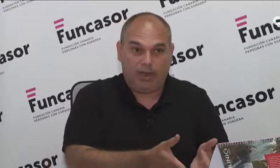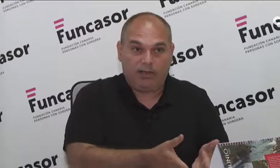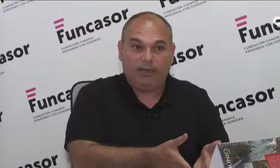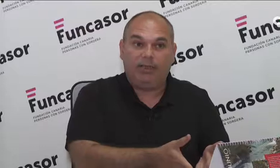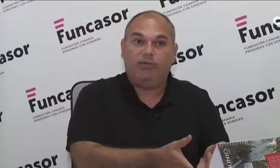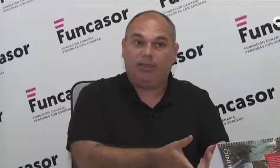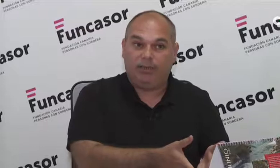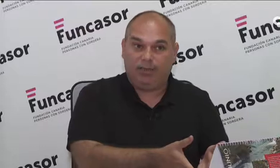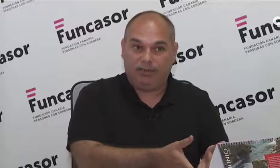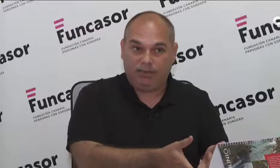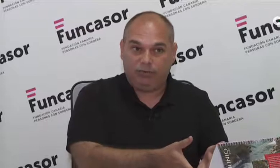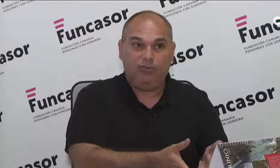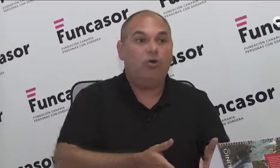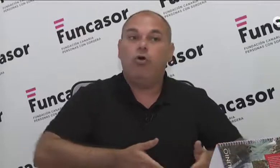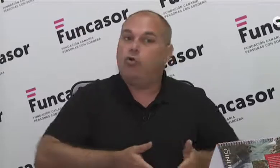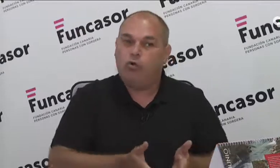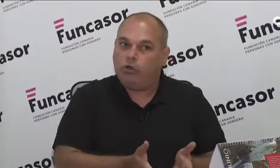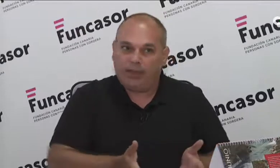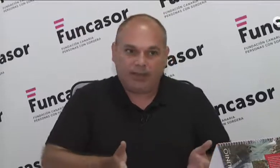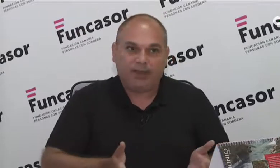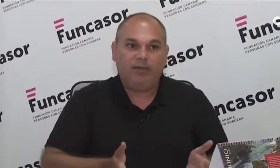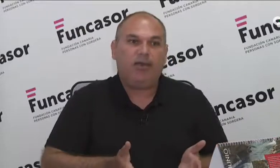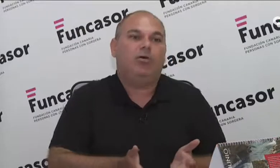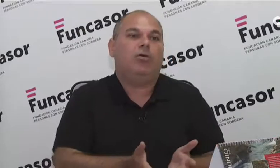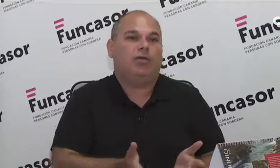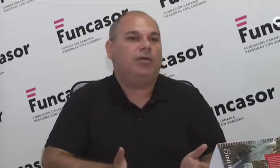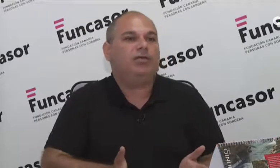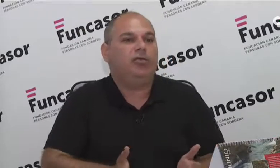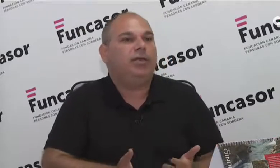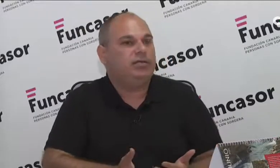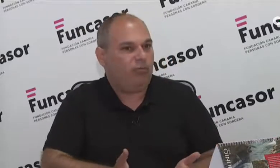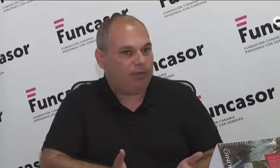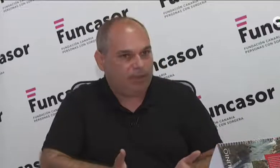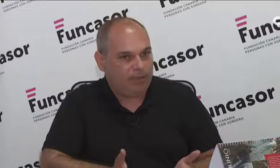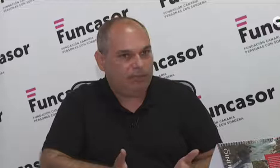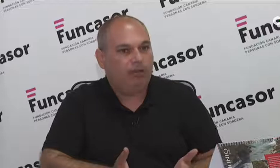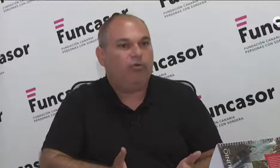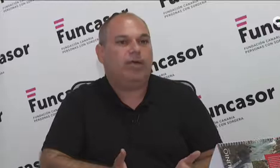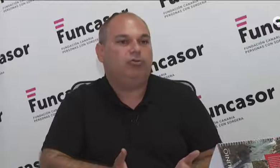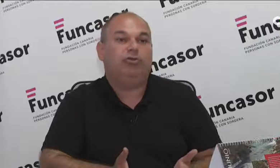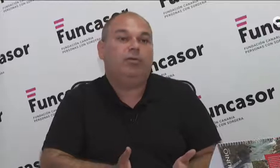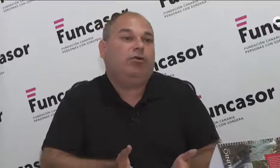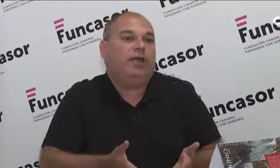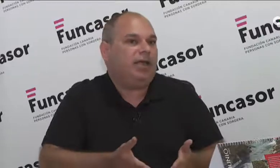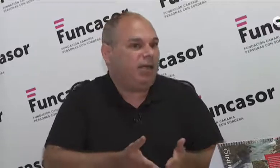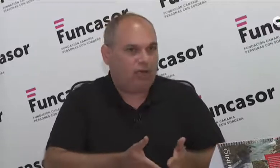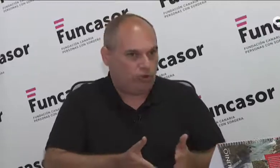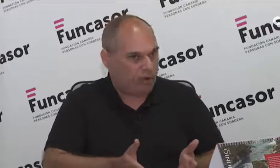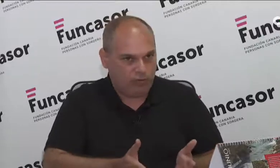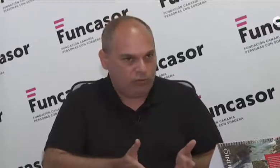es teniendo un intérprete in situ. Hubo otra alternativa que ahora con las nuevas tecnologías se puede también buscar soluciones, pero la realidad es que no lo hay nunca.